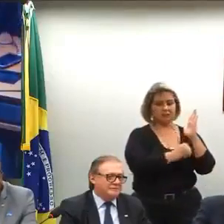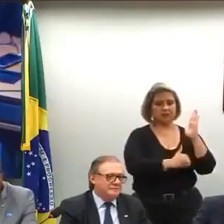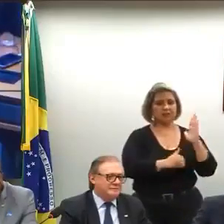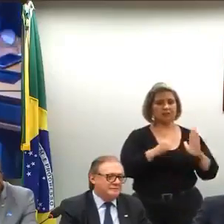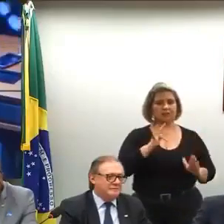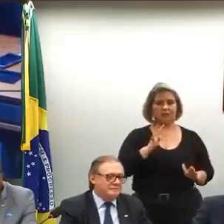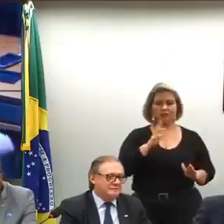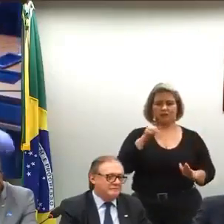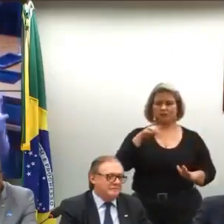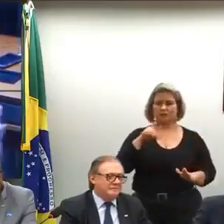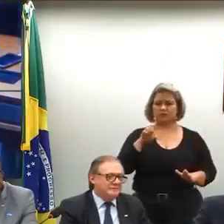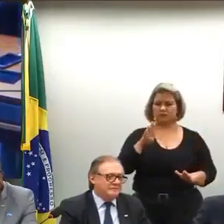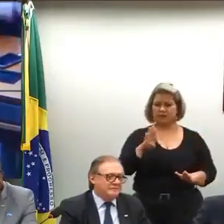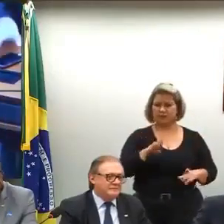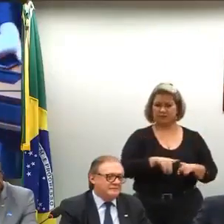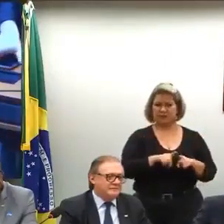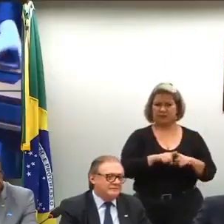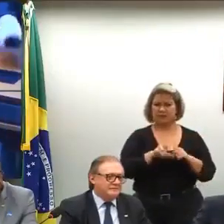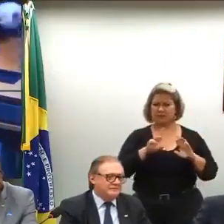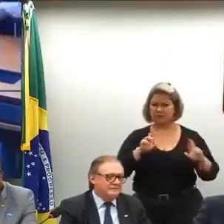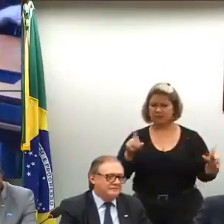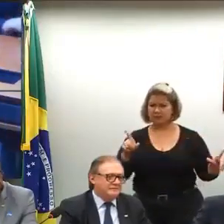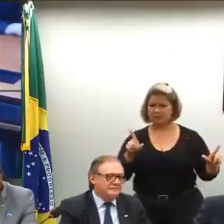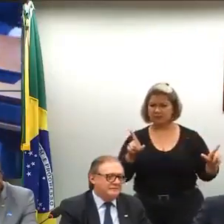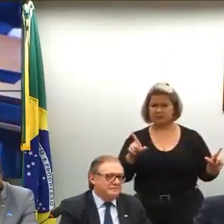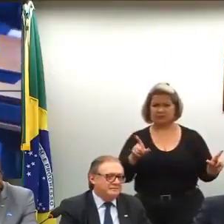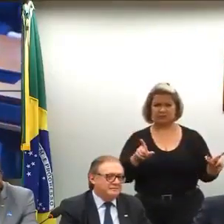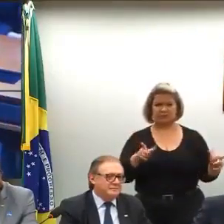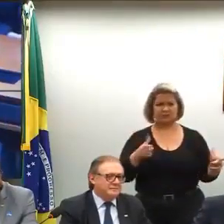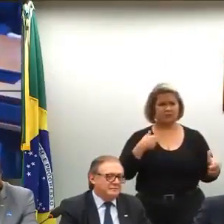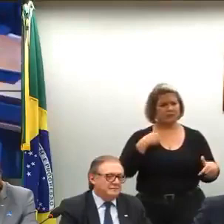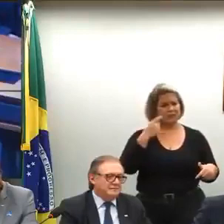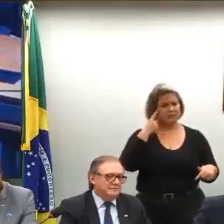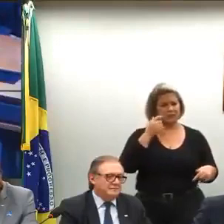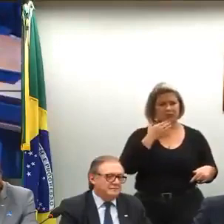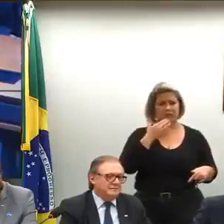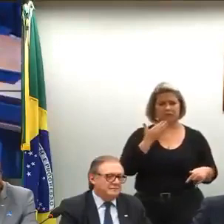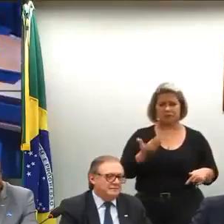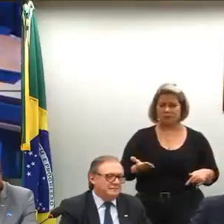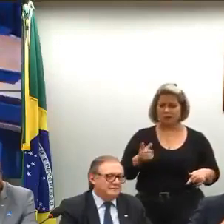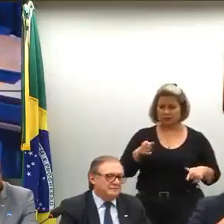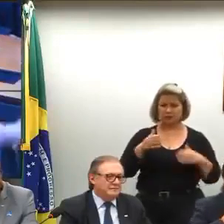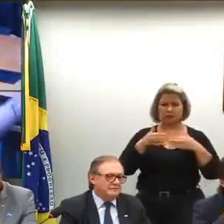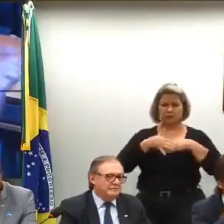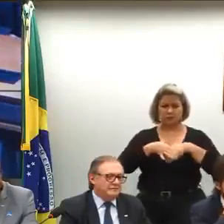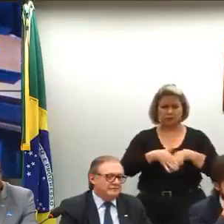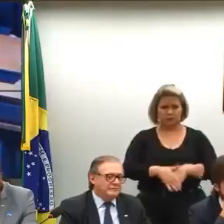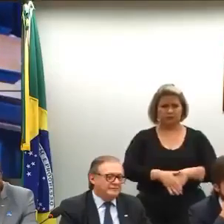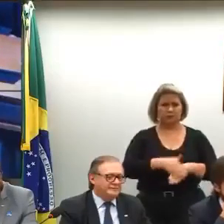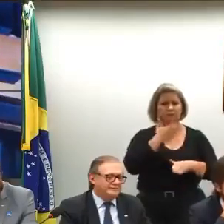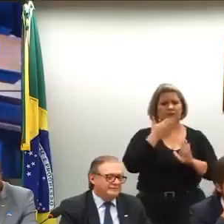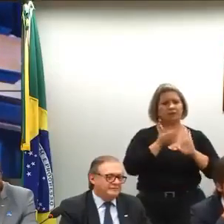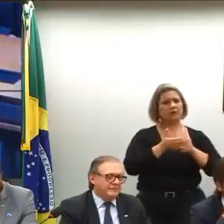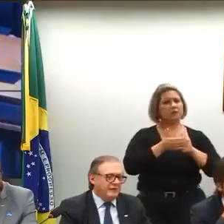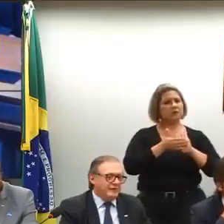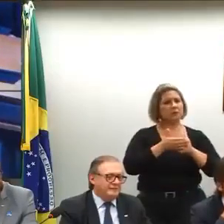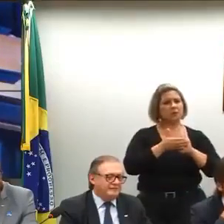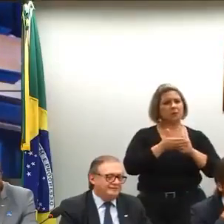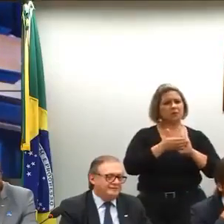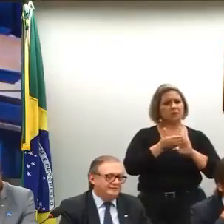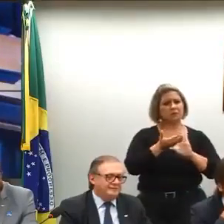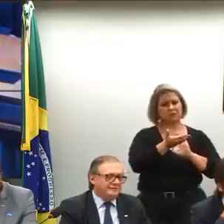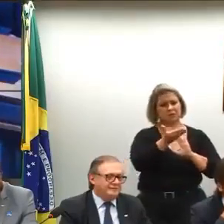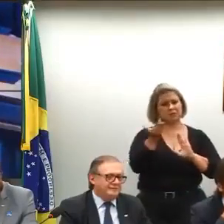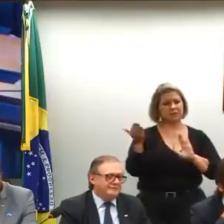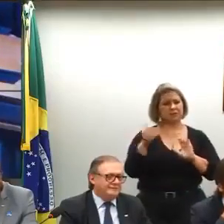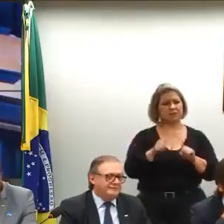que são coisas completamente diferentes, mundos à parte, eu só peço a sua humildade de ouvir as propostas que estão nessa mesa,